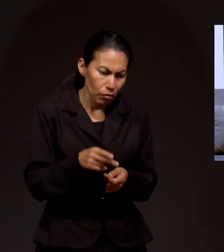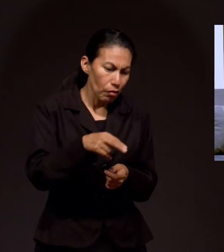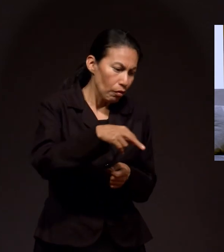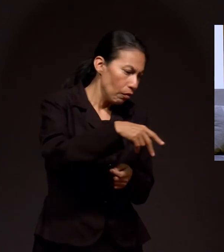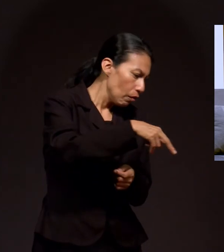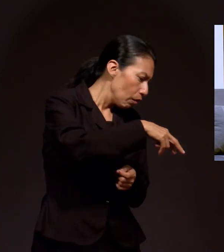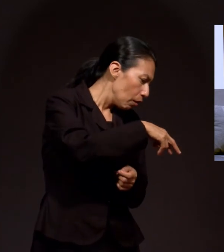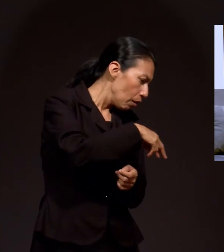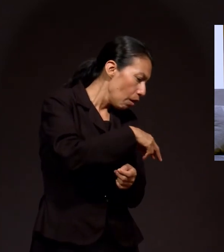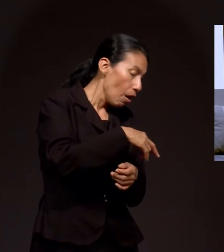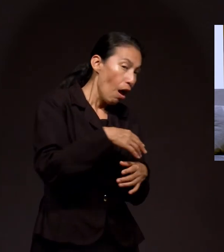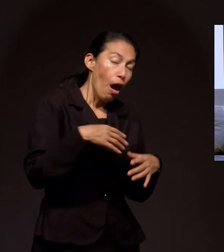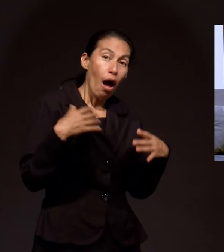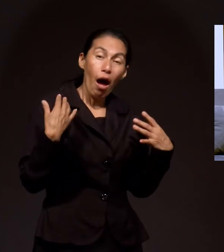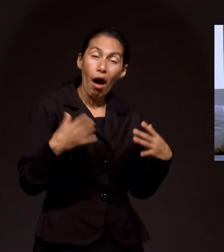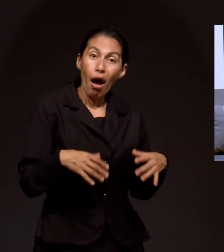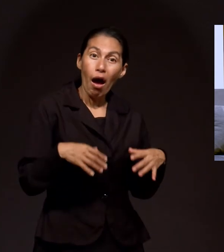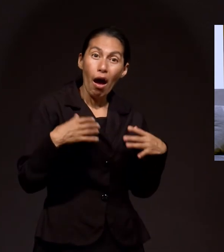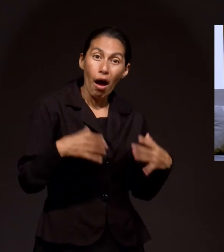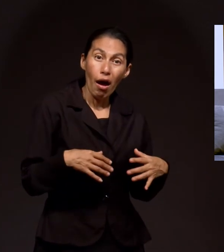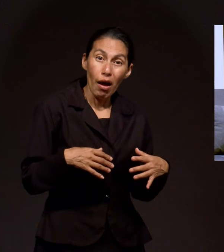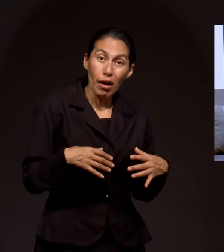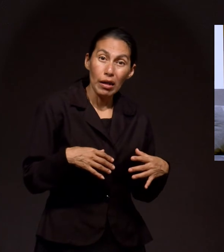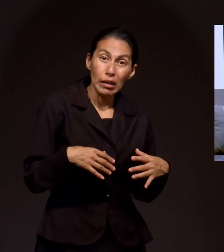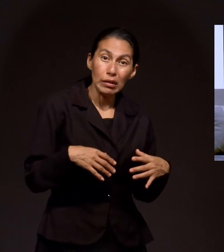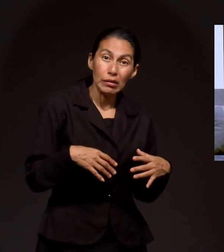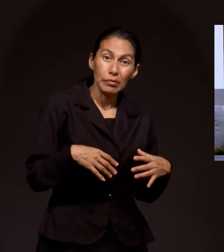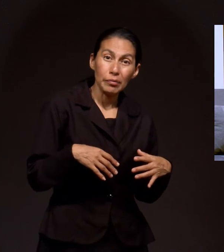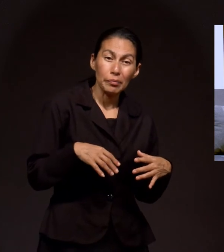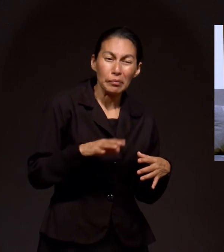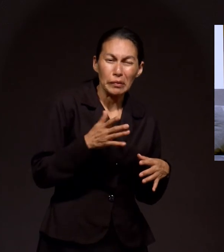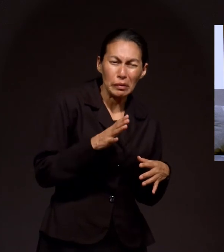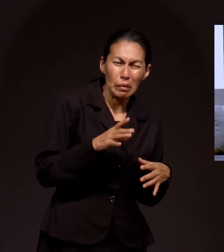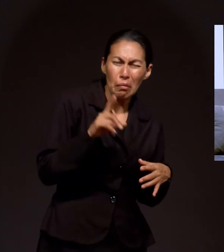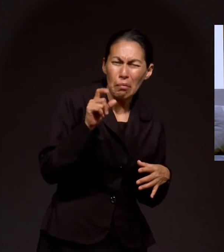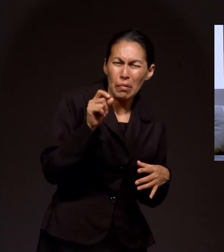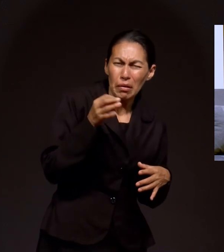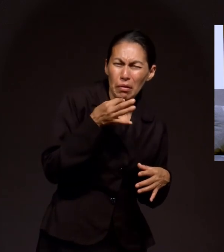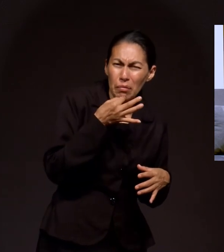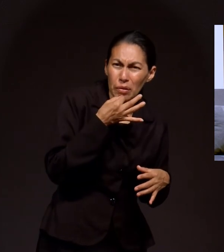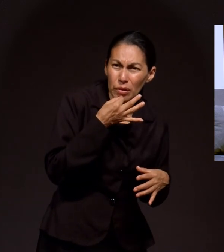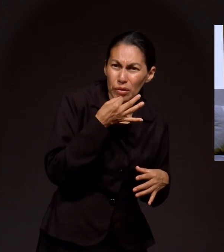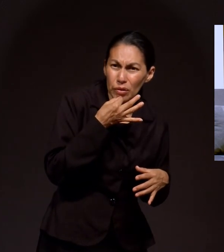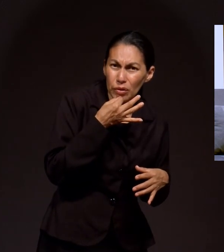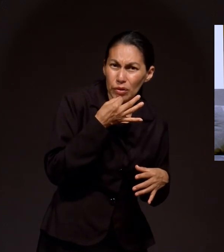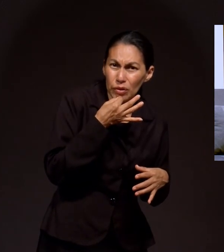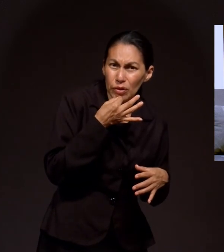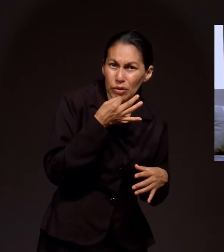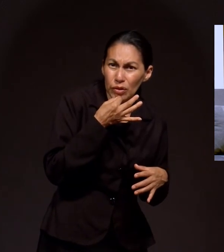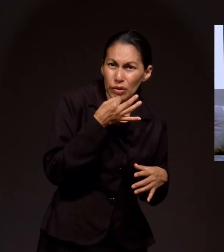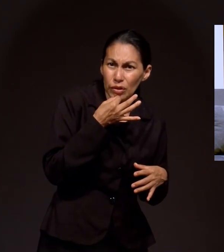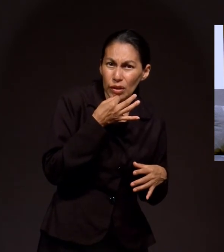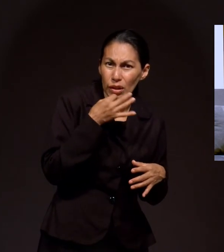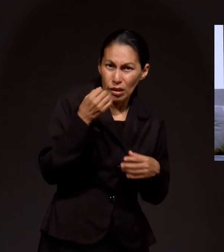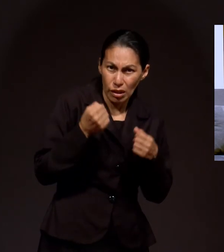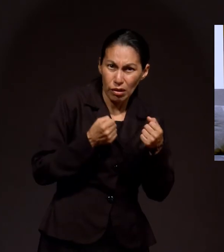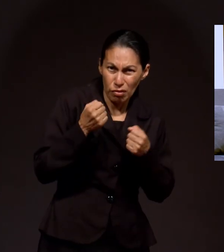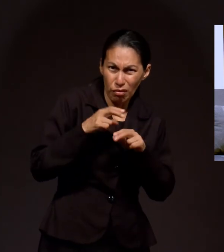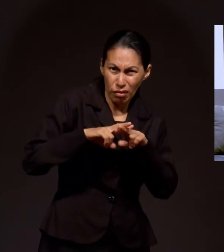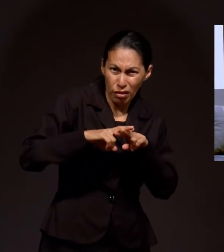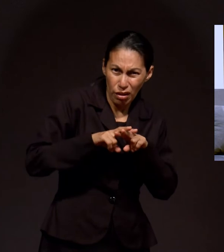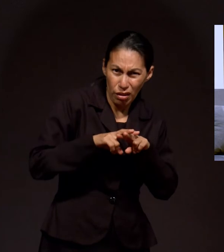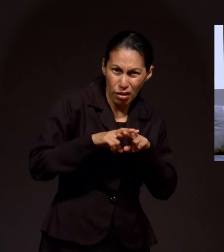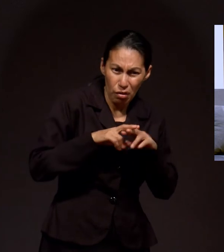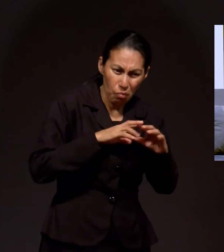yo salgo, no me había dado cuenta que casi 200, unos 100 metros, perdón, unos 20 metros, el carro, la